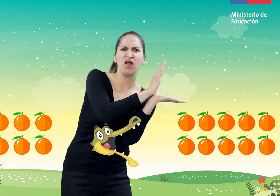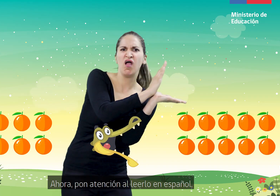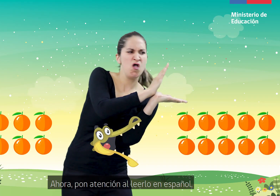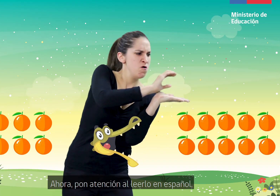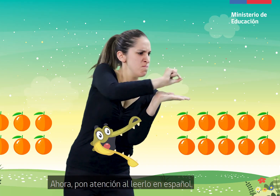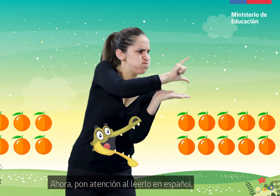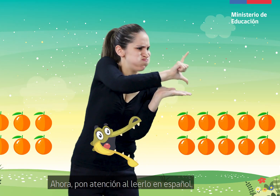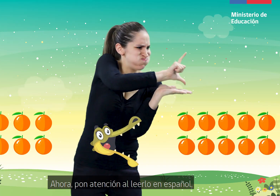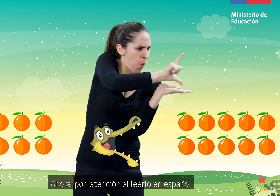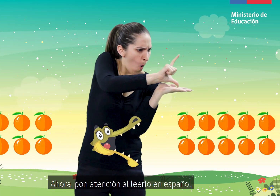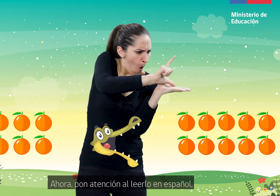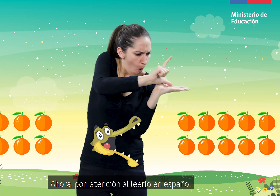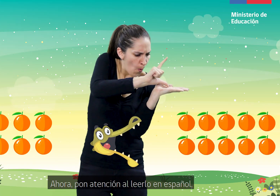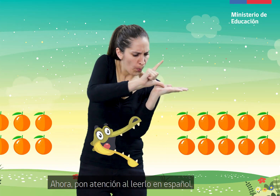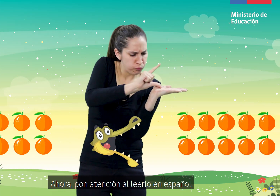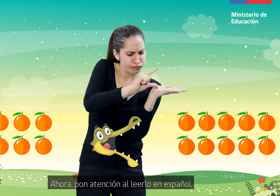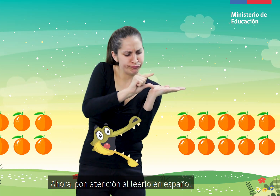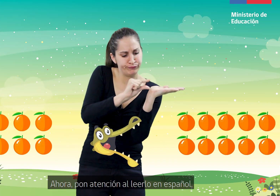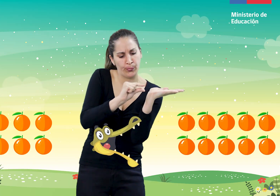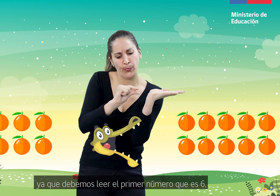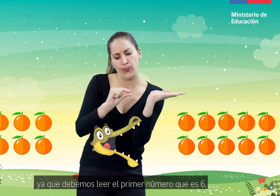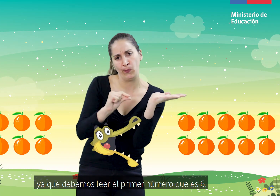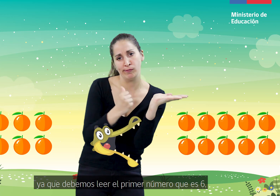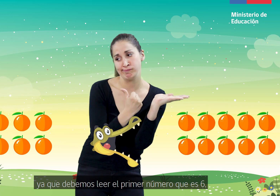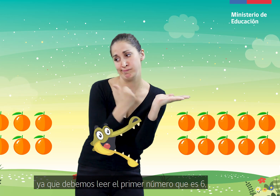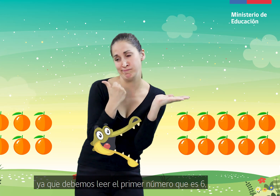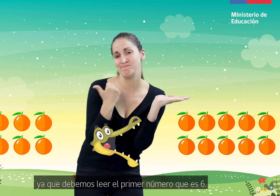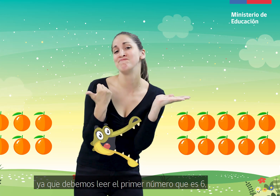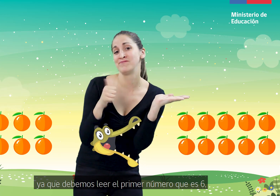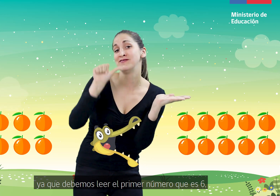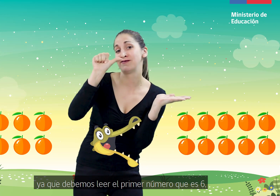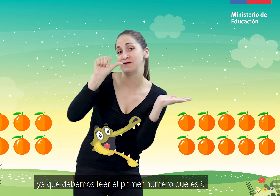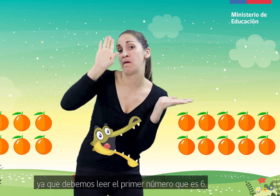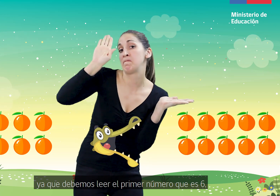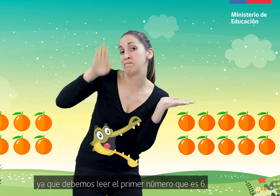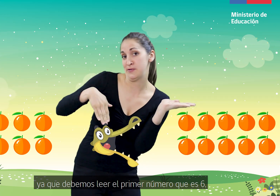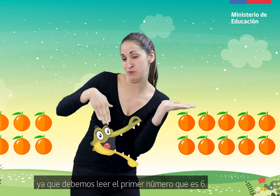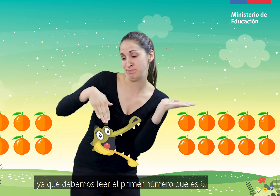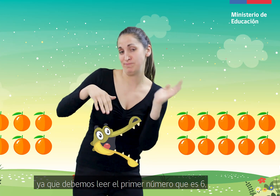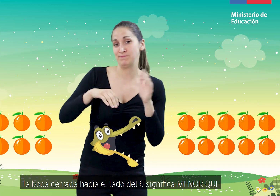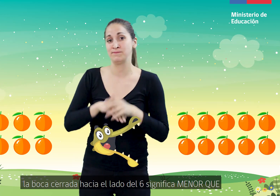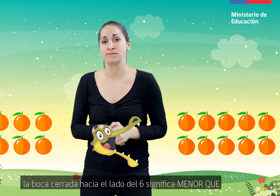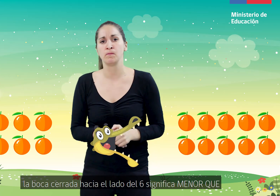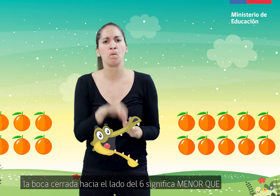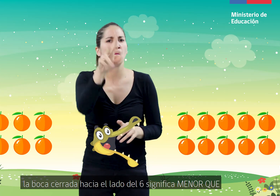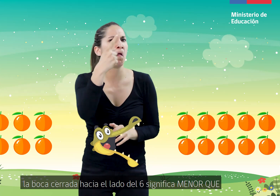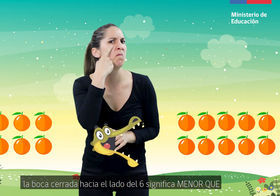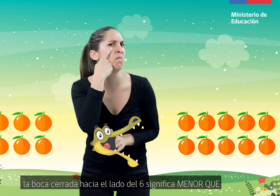Ahora pon atención al leerlo en español, ya que debemos leer el primer número que es 6. La boca cerrada hacia